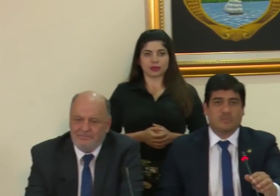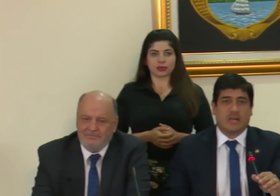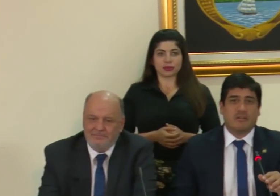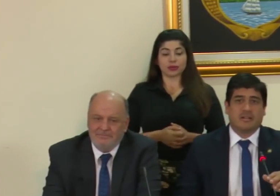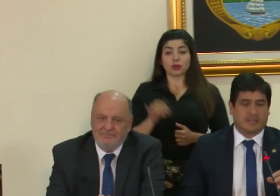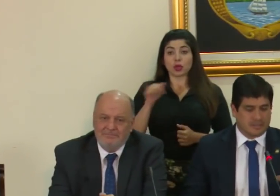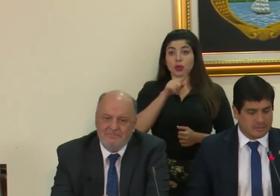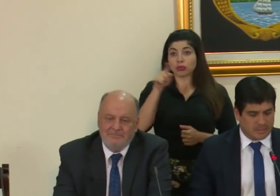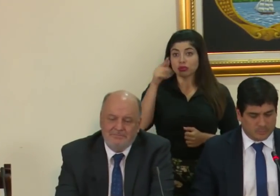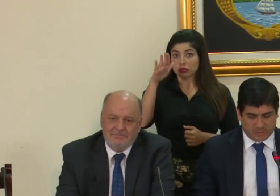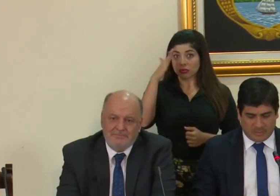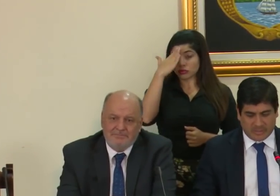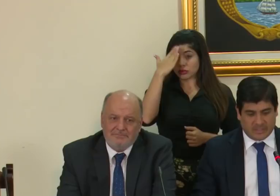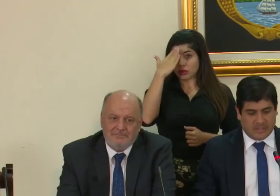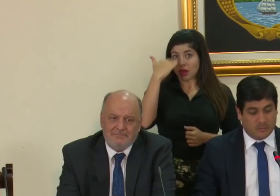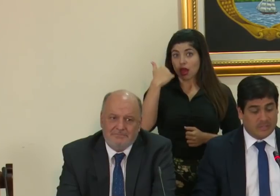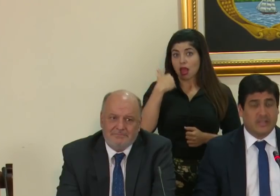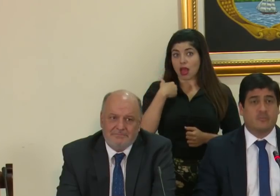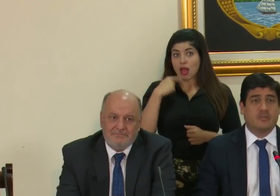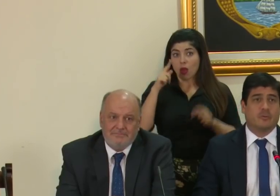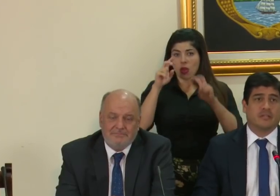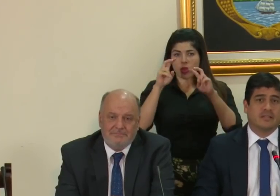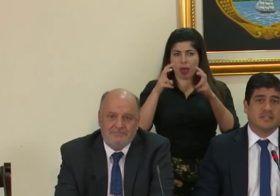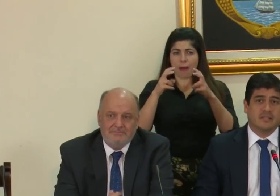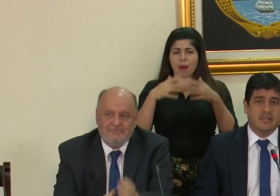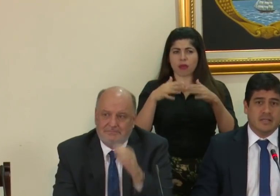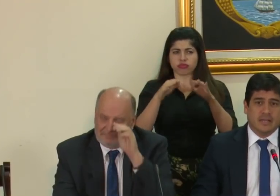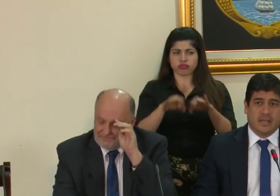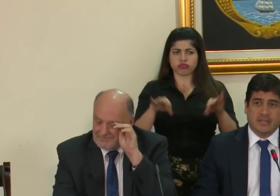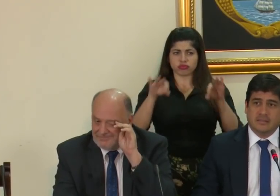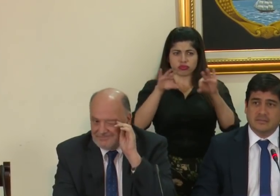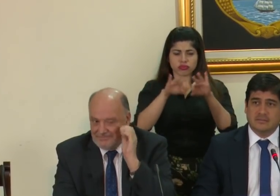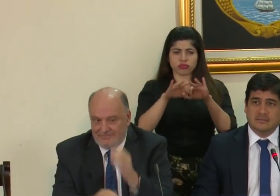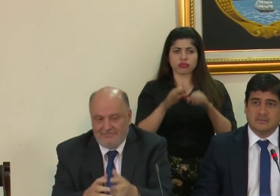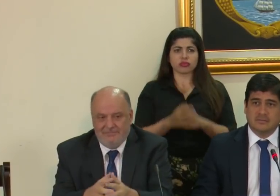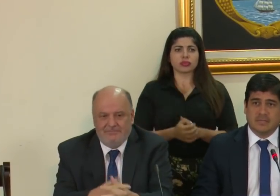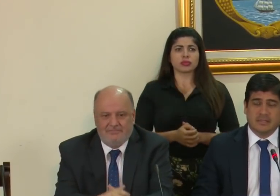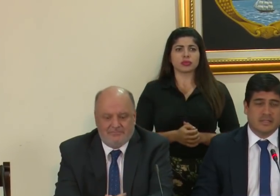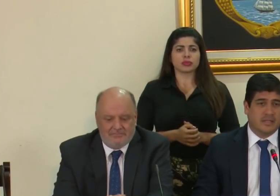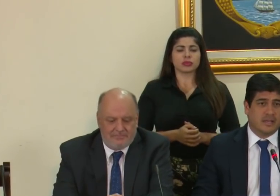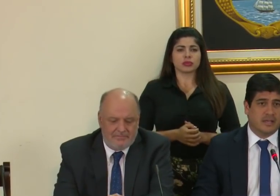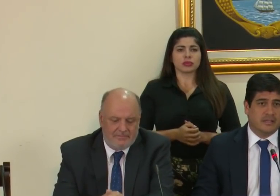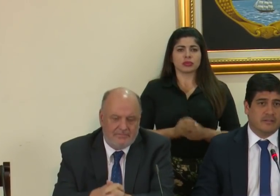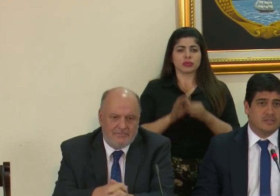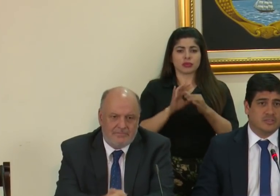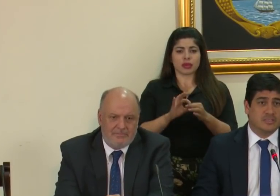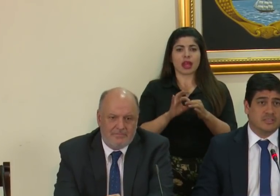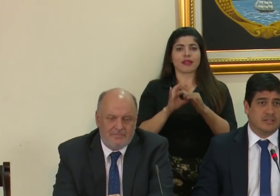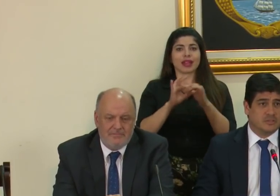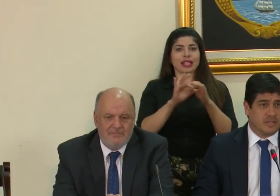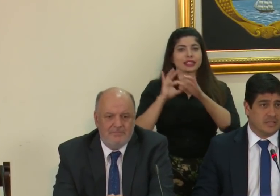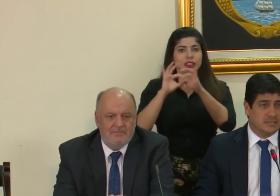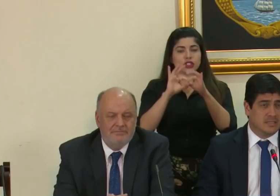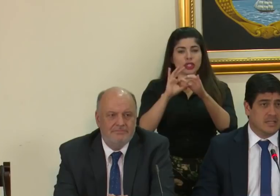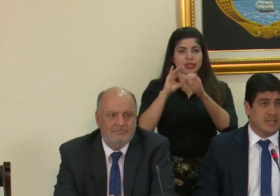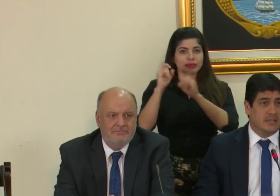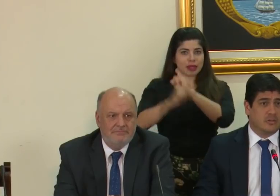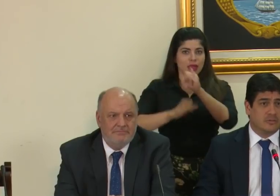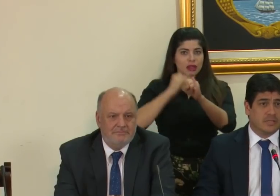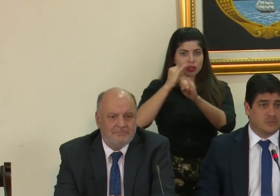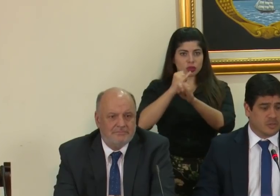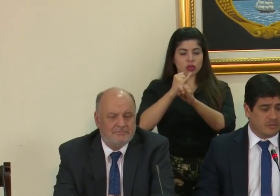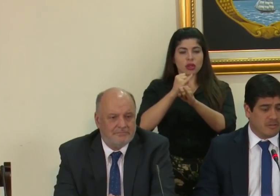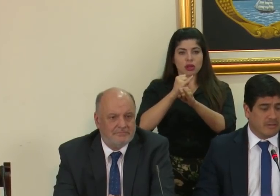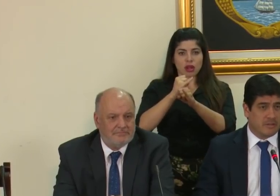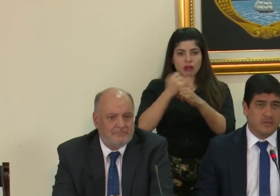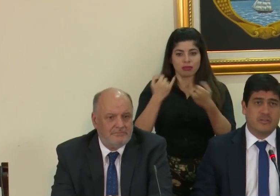Como saben, tenemos una materia muy importante en materia de relaciones internacionales, en